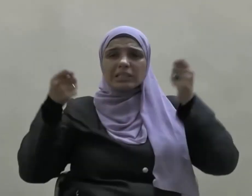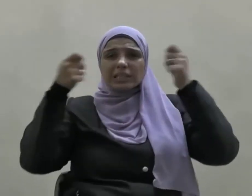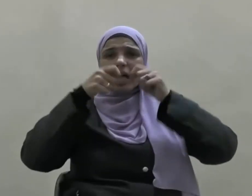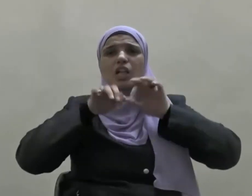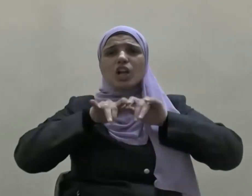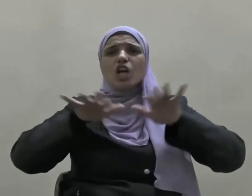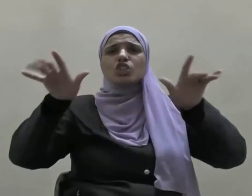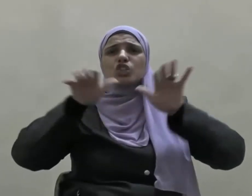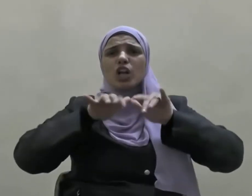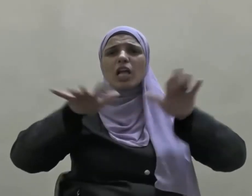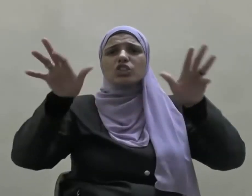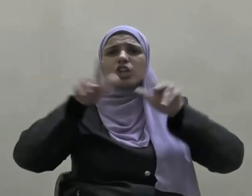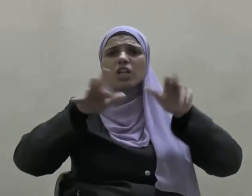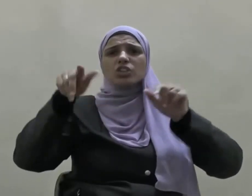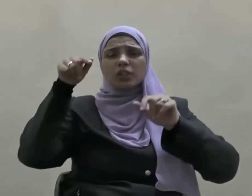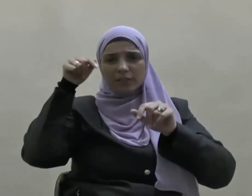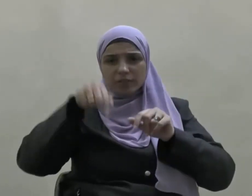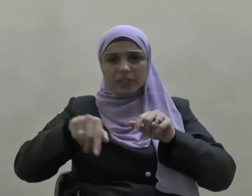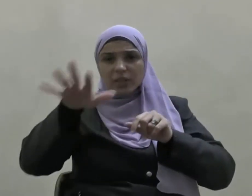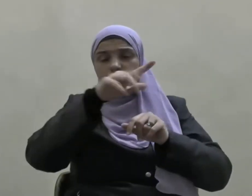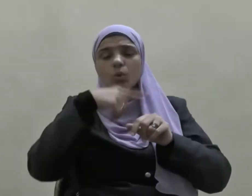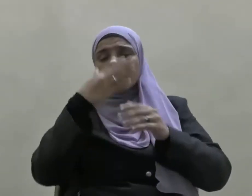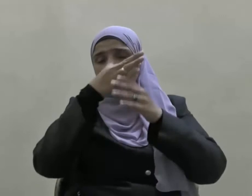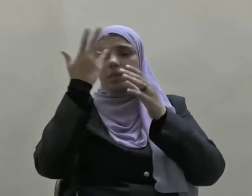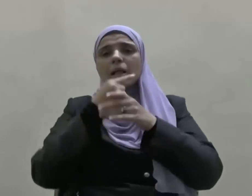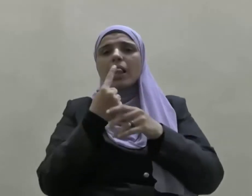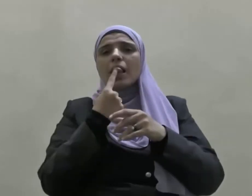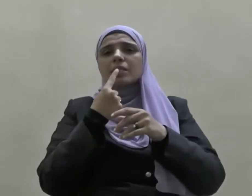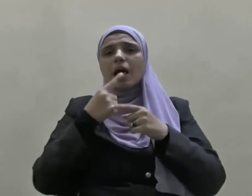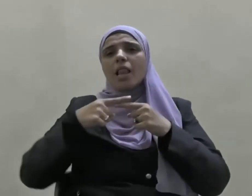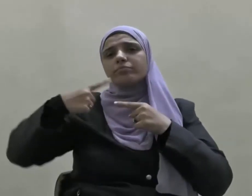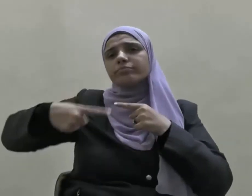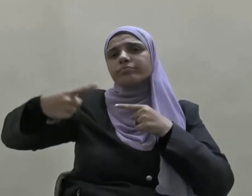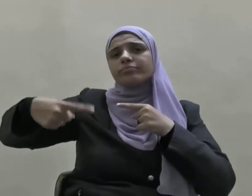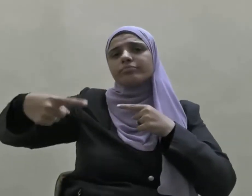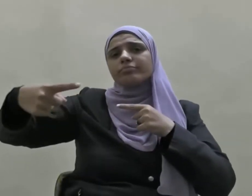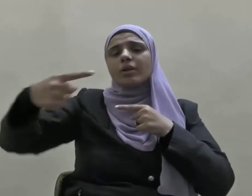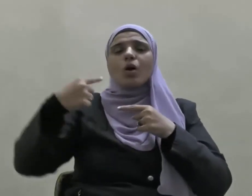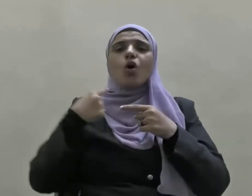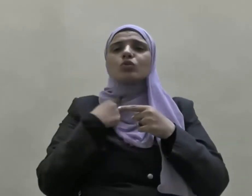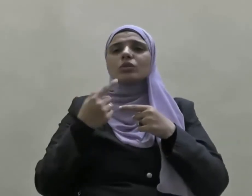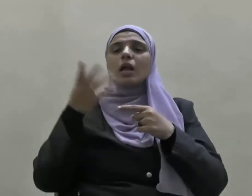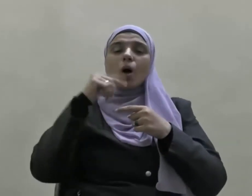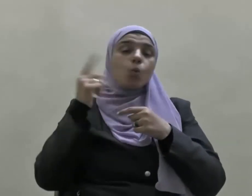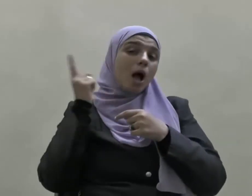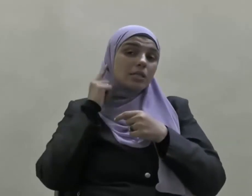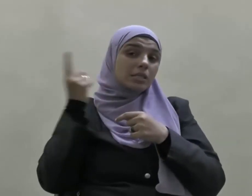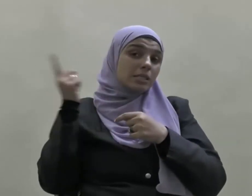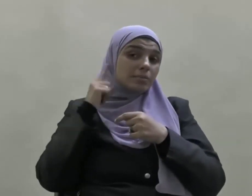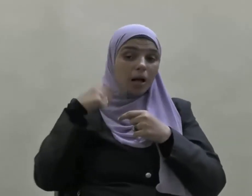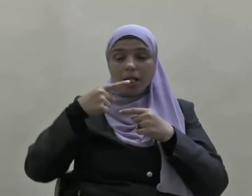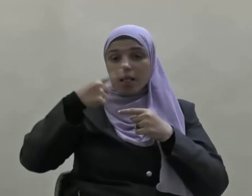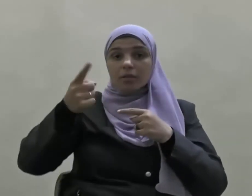انتشارا إذا وجدت ألسنة ترددها وآذان